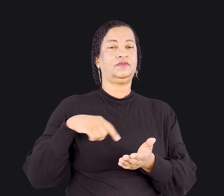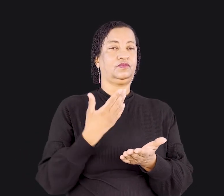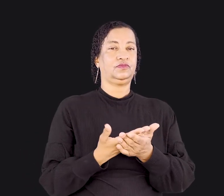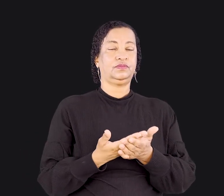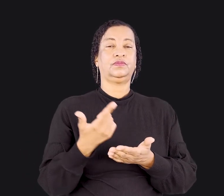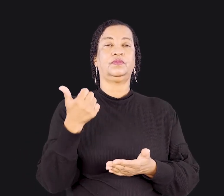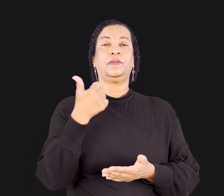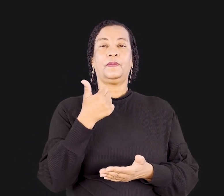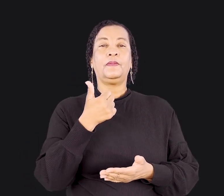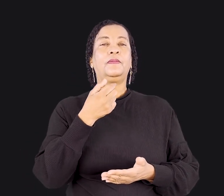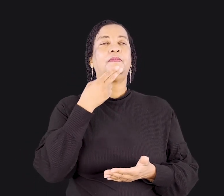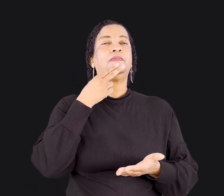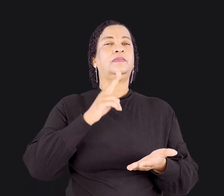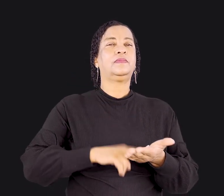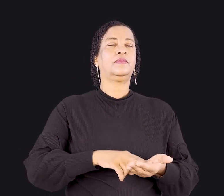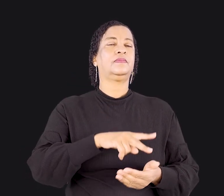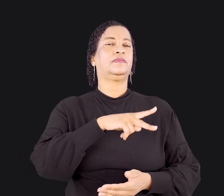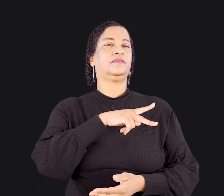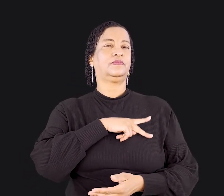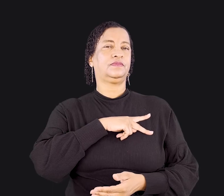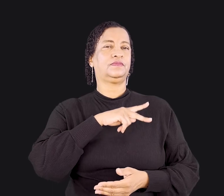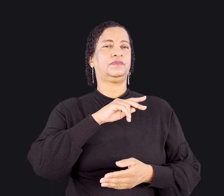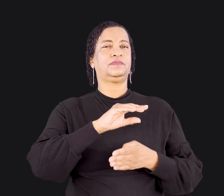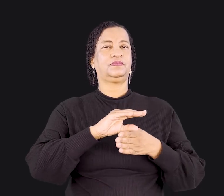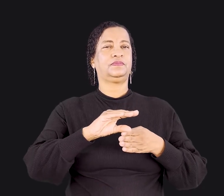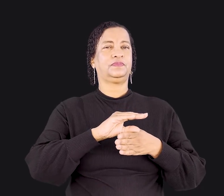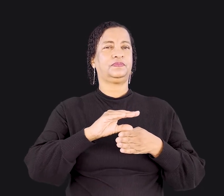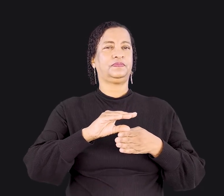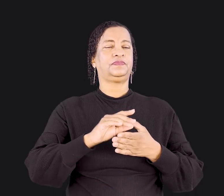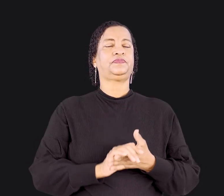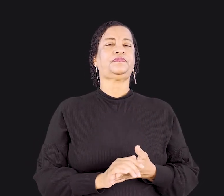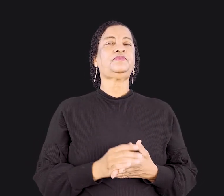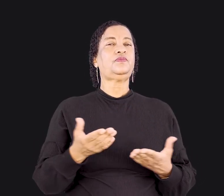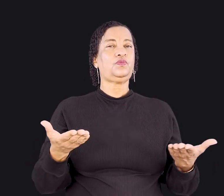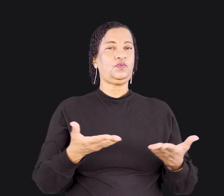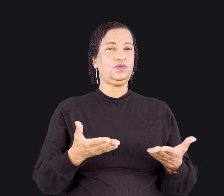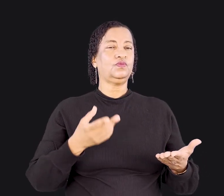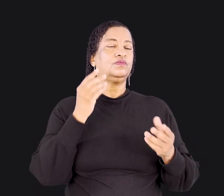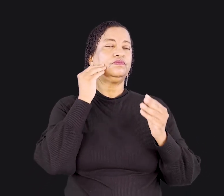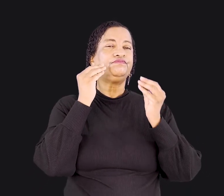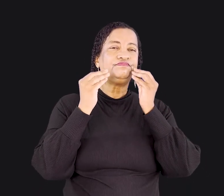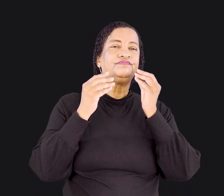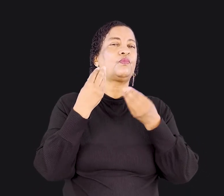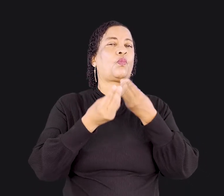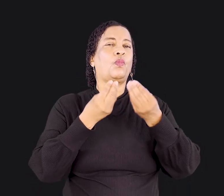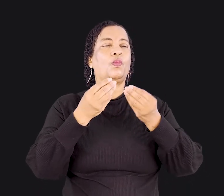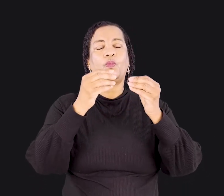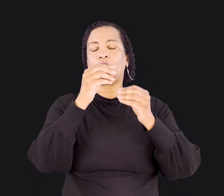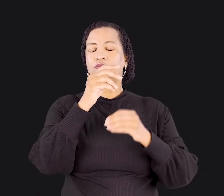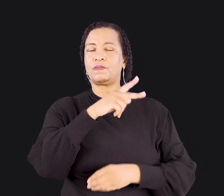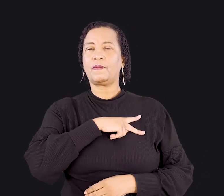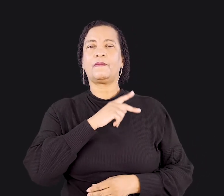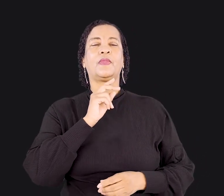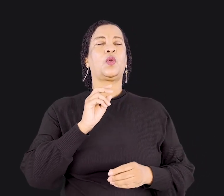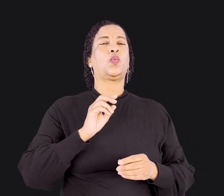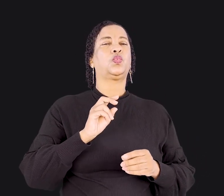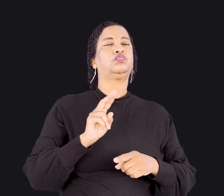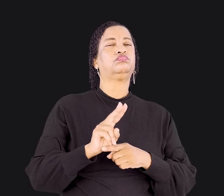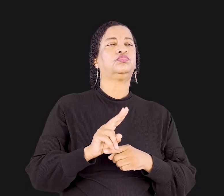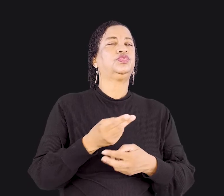estudando a primeira carta de Paulo aos Coríntios. No programa de hoje, veremos como Paulo tratou das questões sobre o que é certo e errado